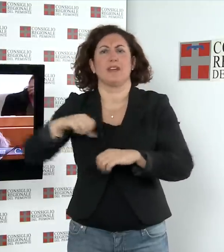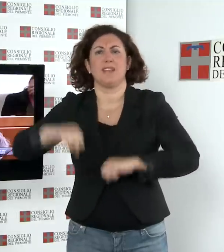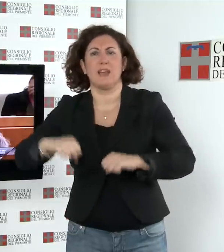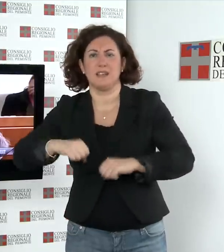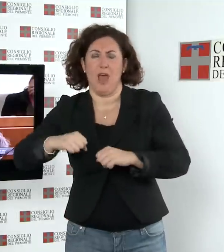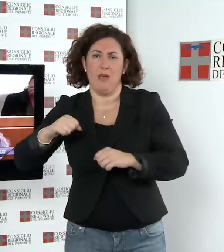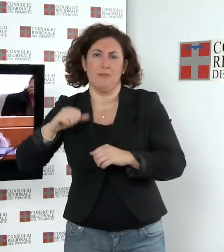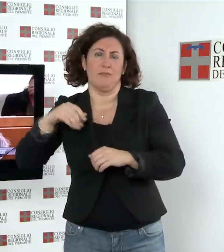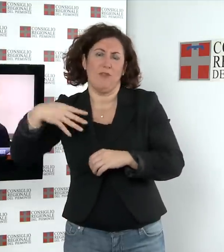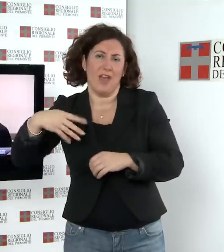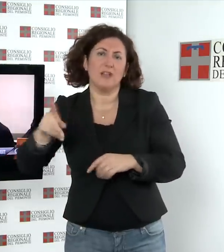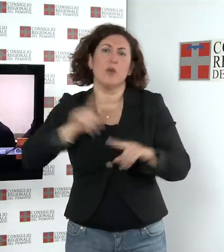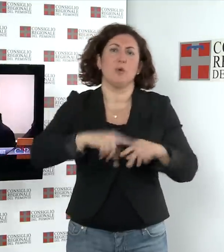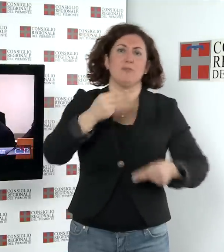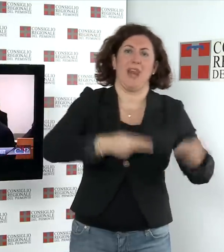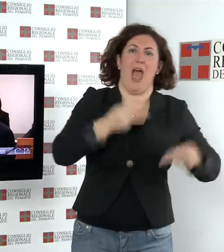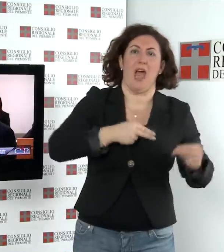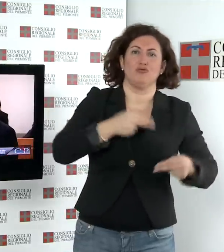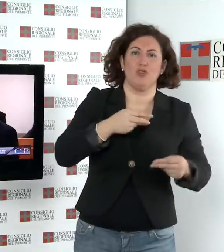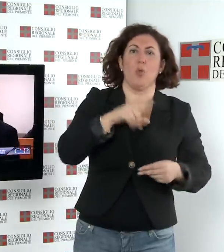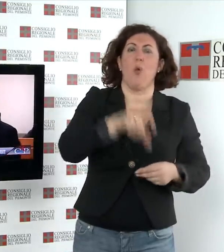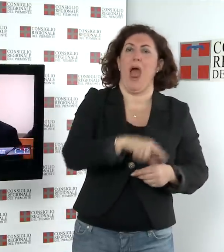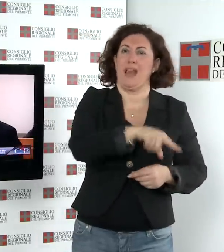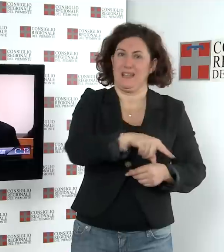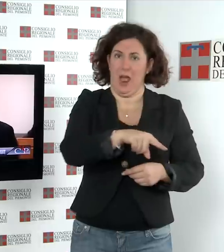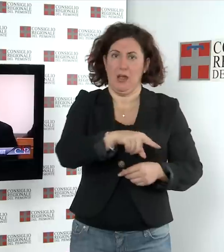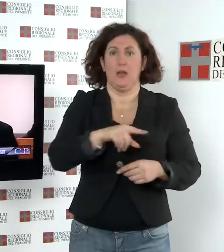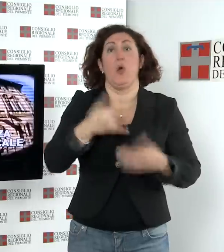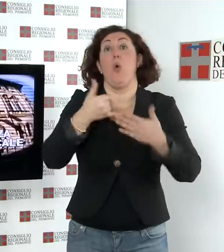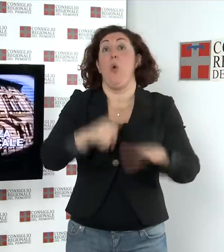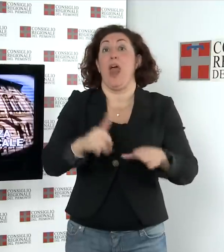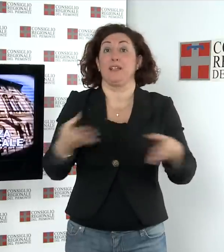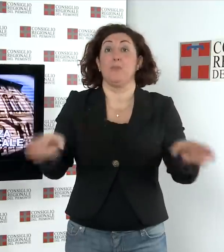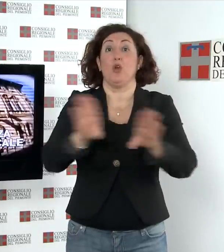al bilancio Quaglia Intervento in chiusura del Presidente Roberto Cota